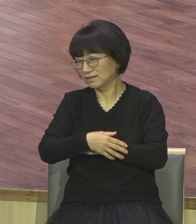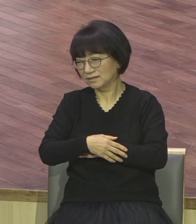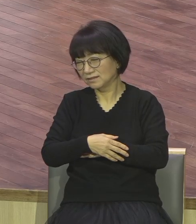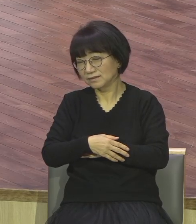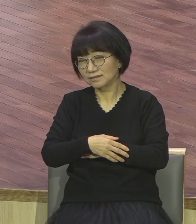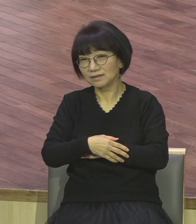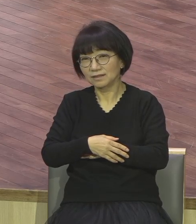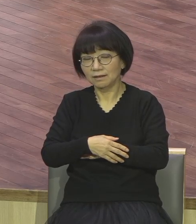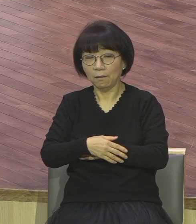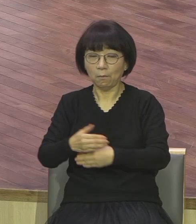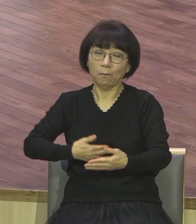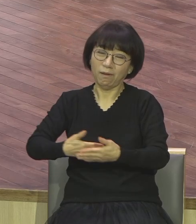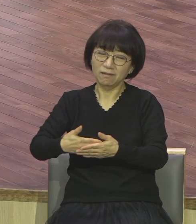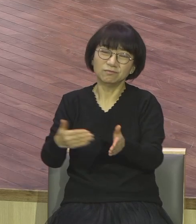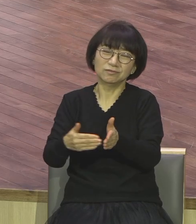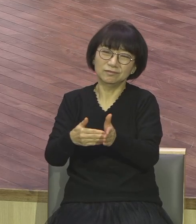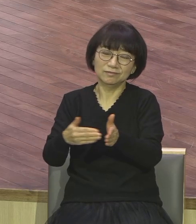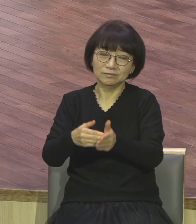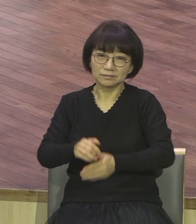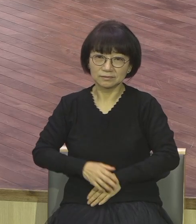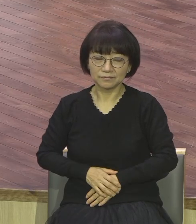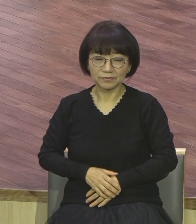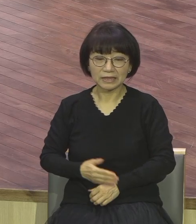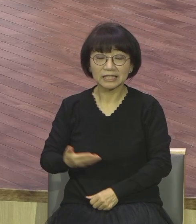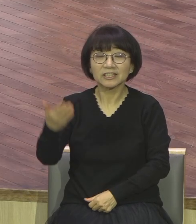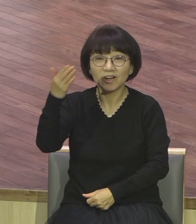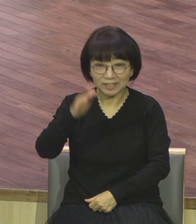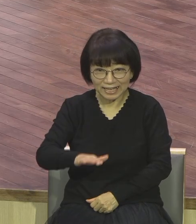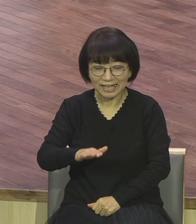채우면 아파트 100채 가져도 만족 없습니다